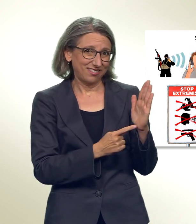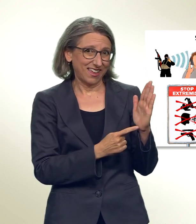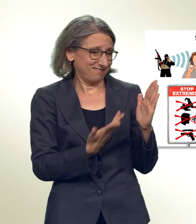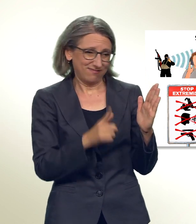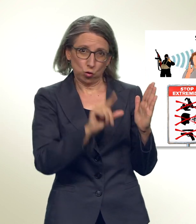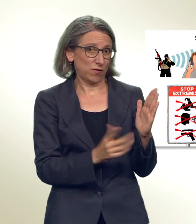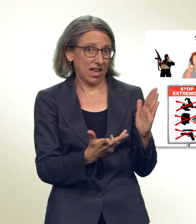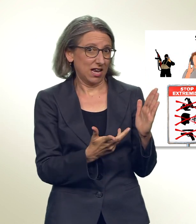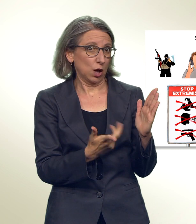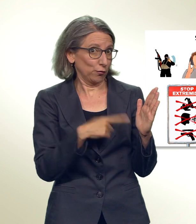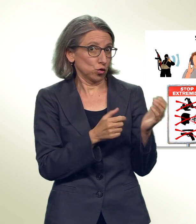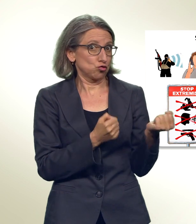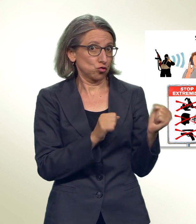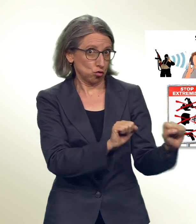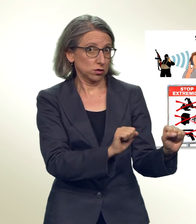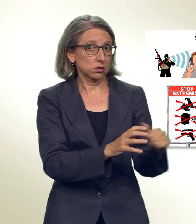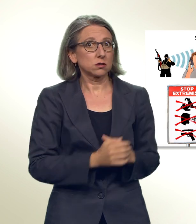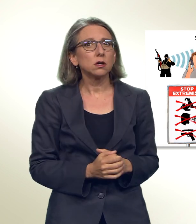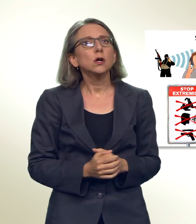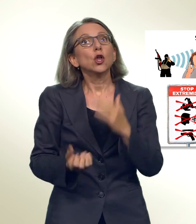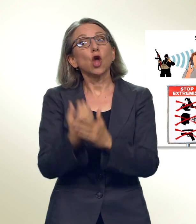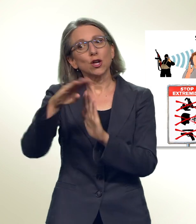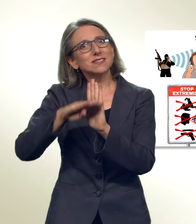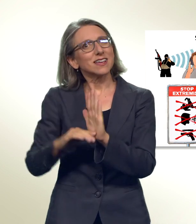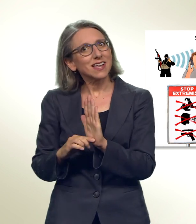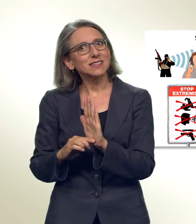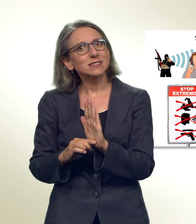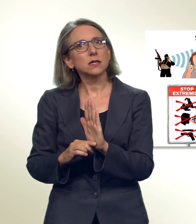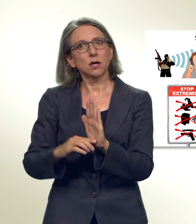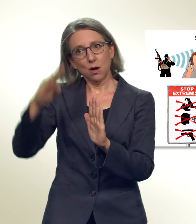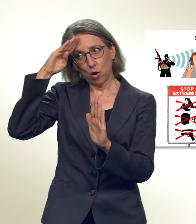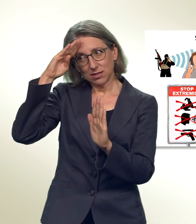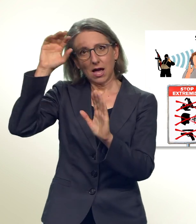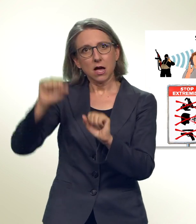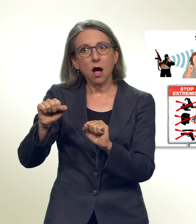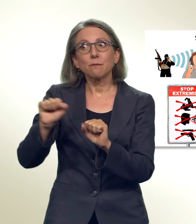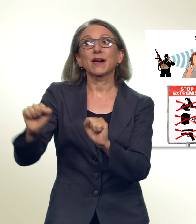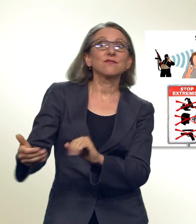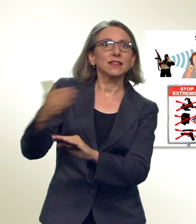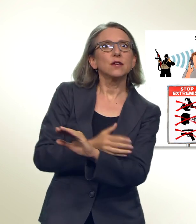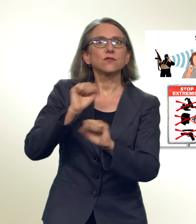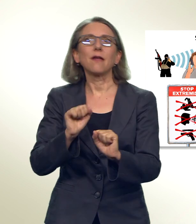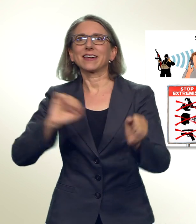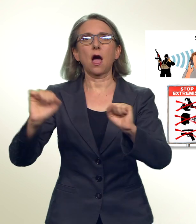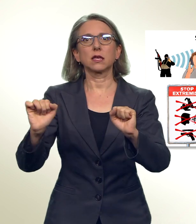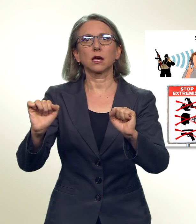Mit dem neuen Gesetz könne die Polizei präventiv gezielt einschreiten und die Bevölkerung besser schützen.